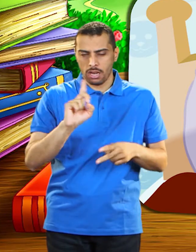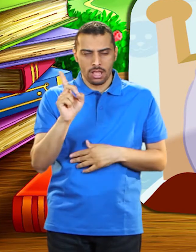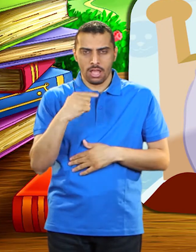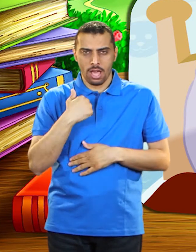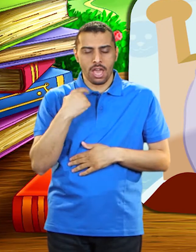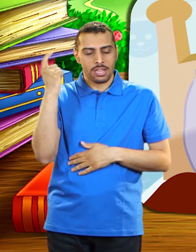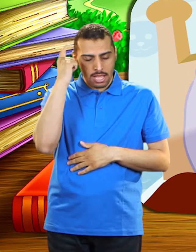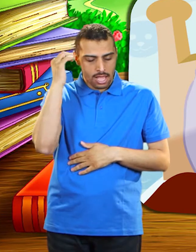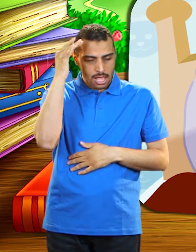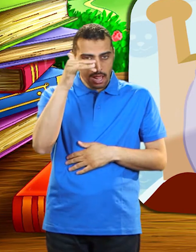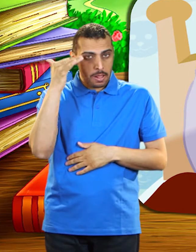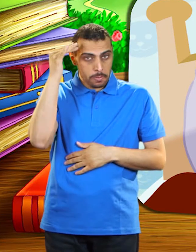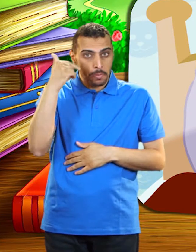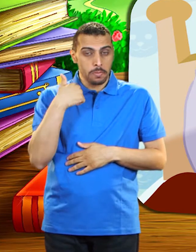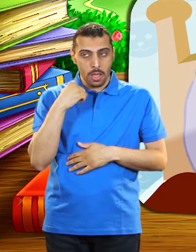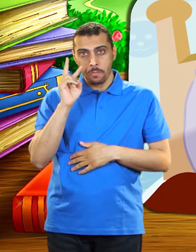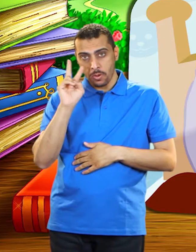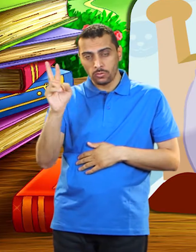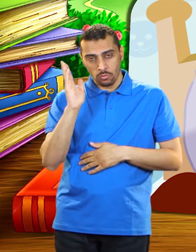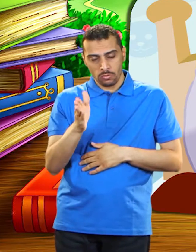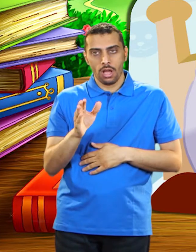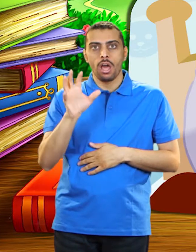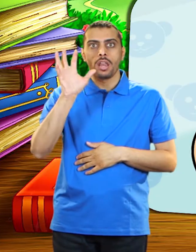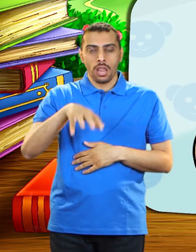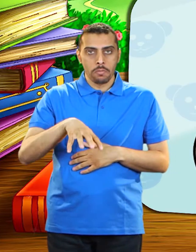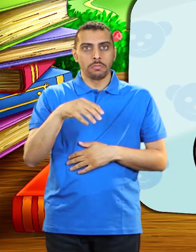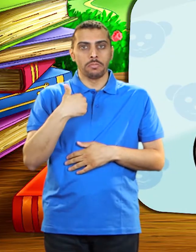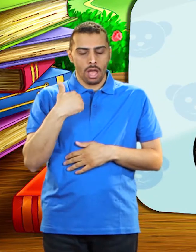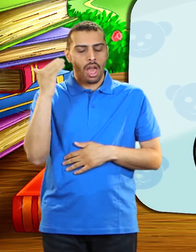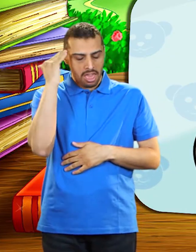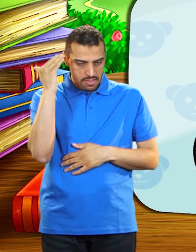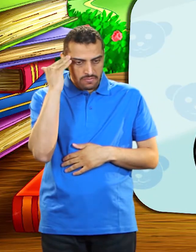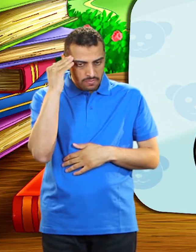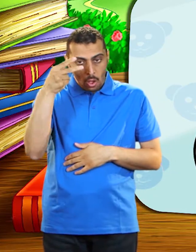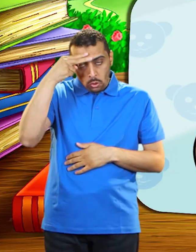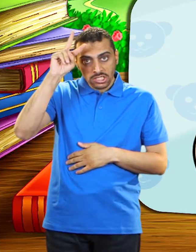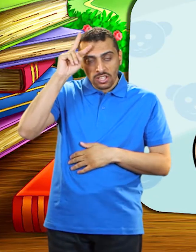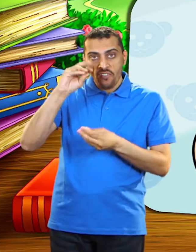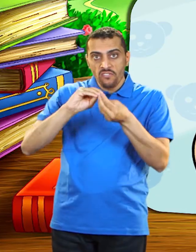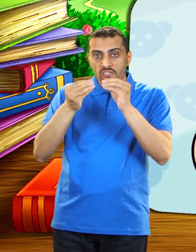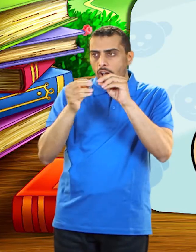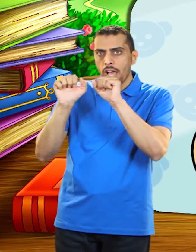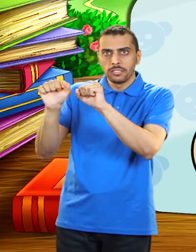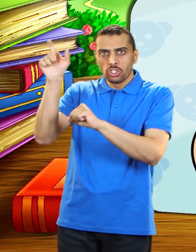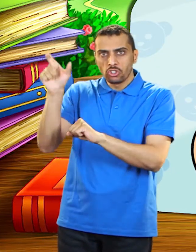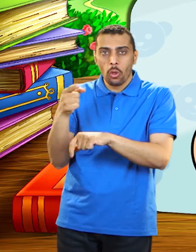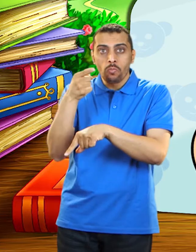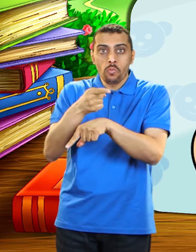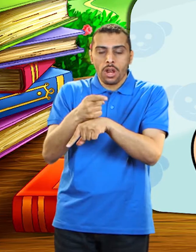أي شخص ويدعي أنه رسول الله نعم نعم أنا أعرف تلك الأوصاف فلقد شرحها